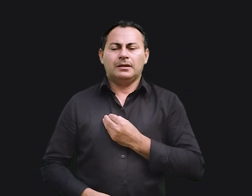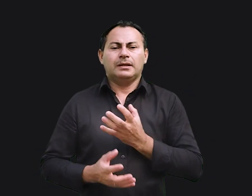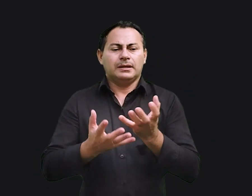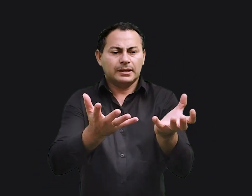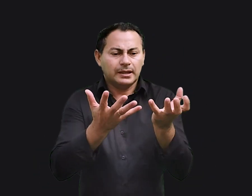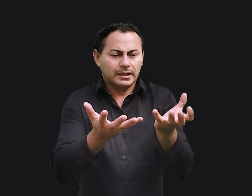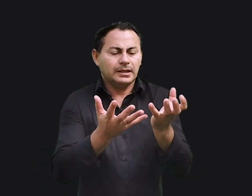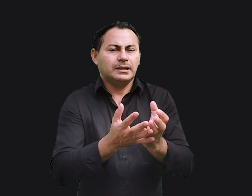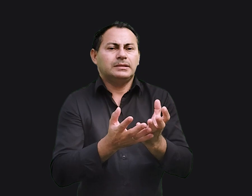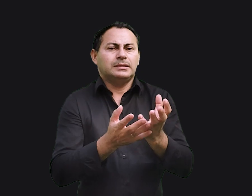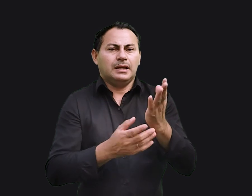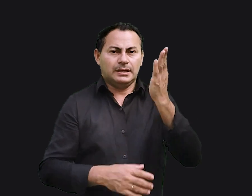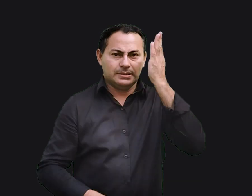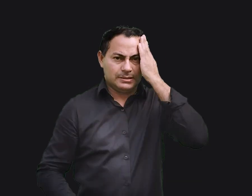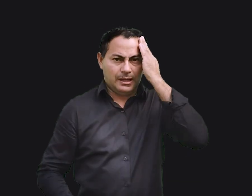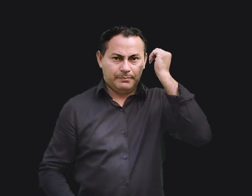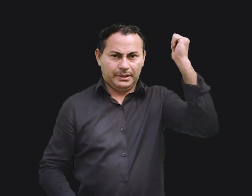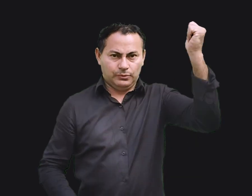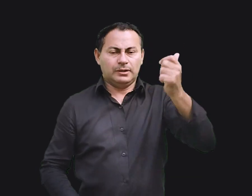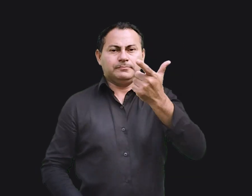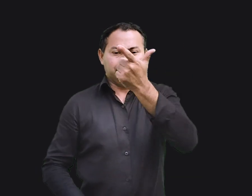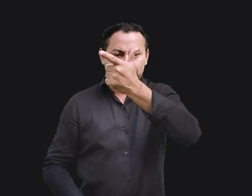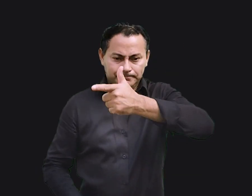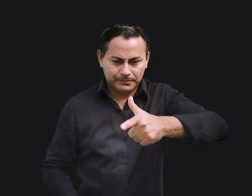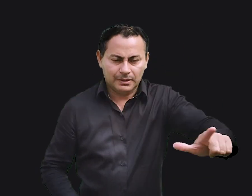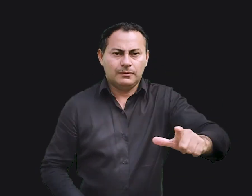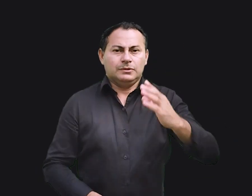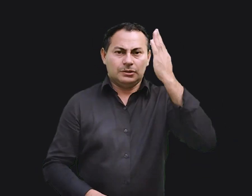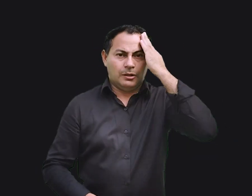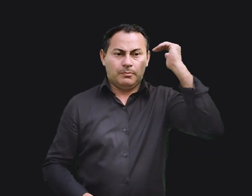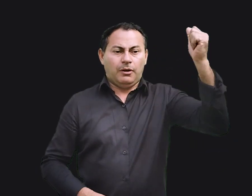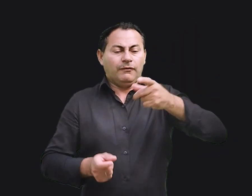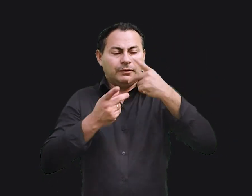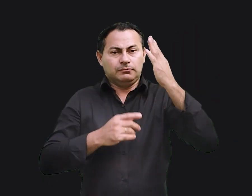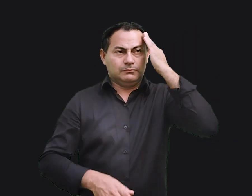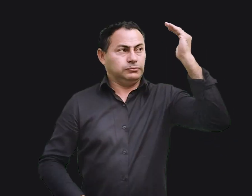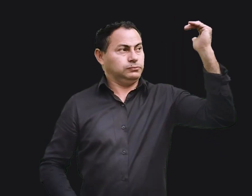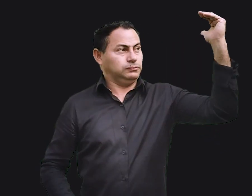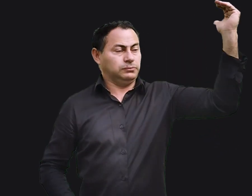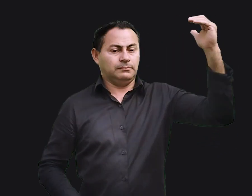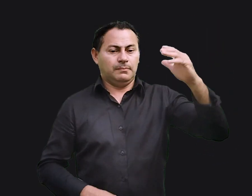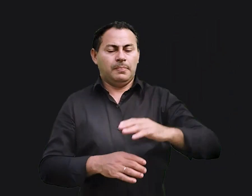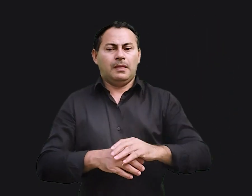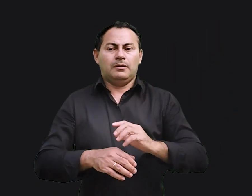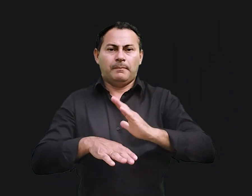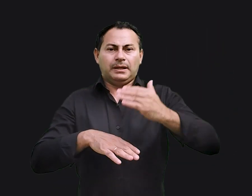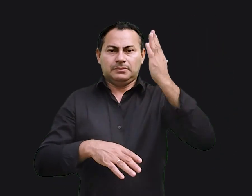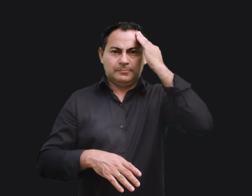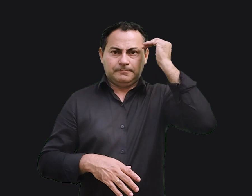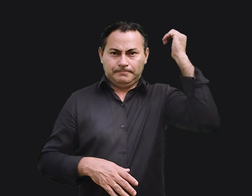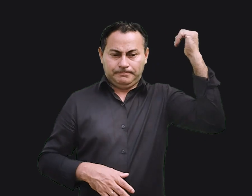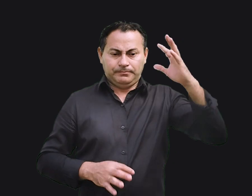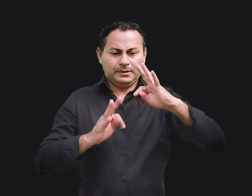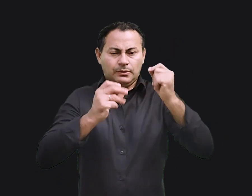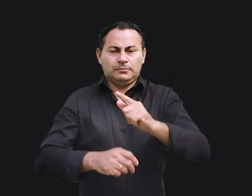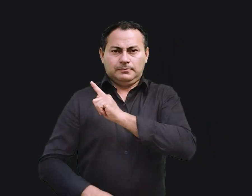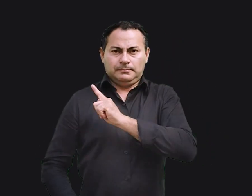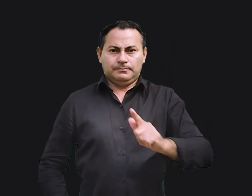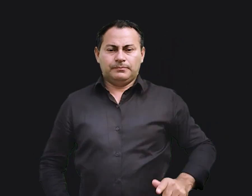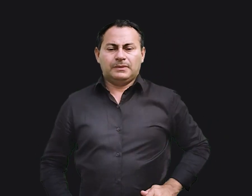propôs a buscar a sabedoria. Novamente ele disse Fiquei famoso e ultrapassei em sabedoria todos os que governaram